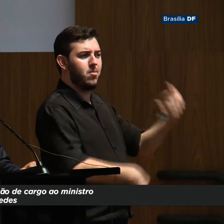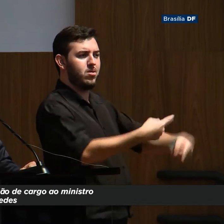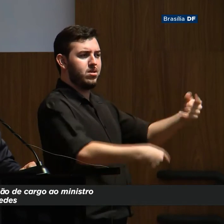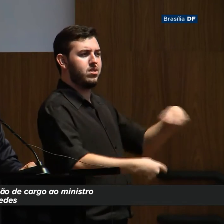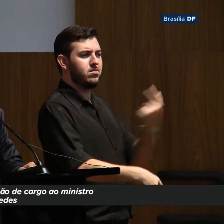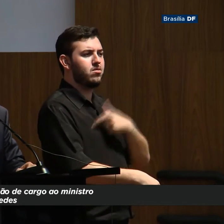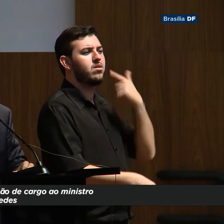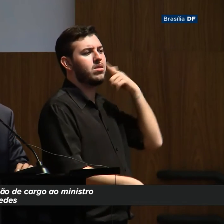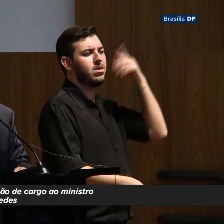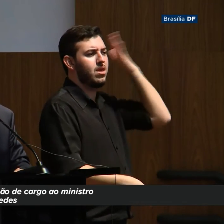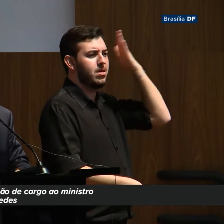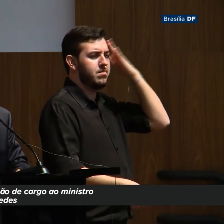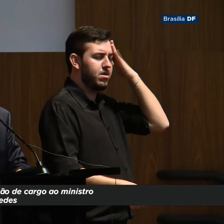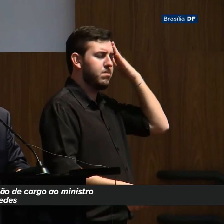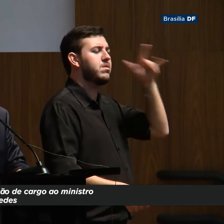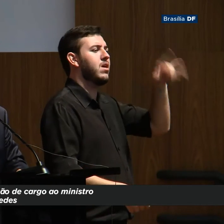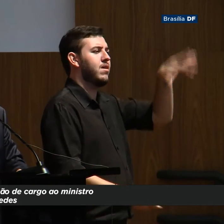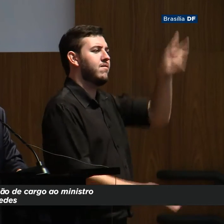Previdência.